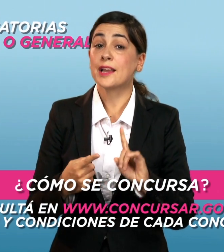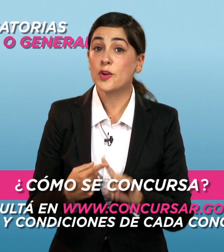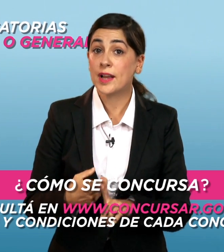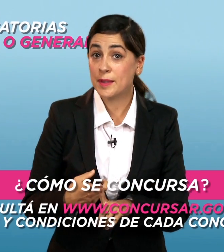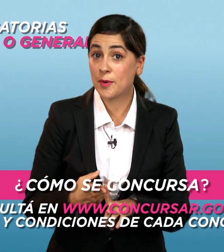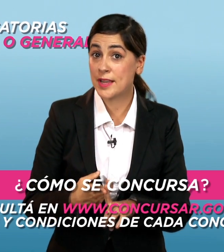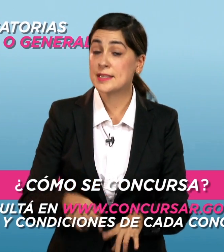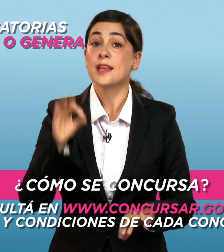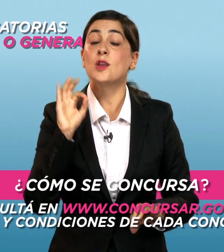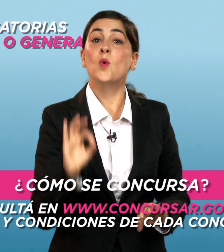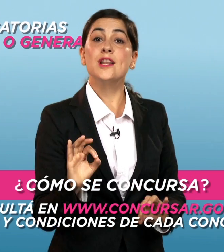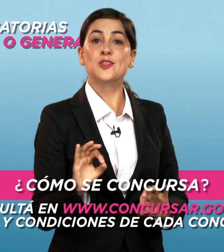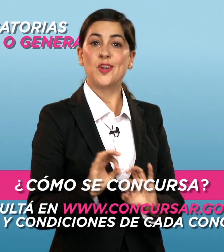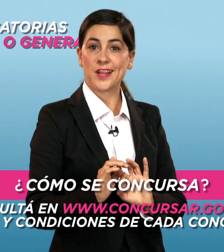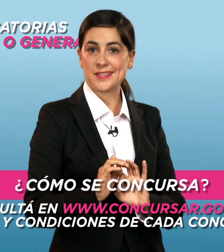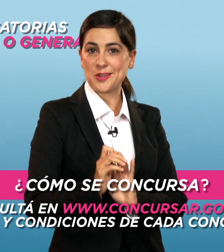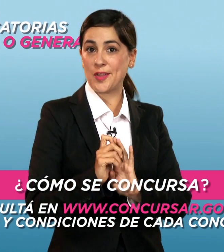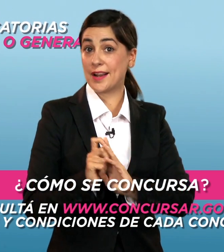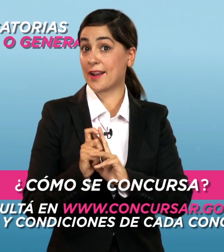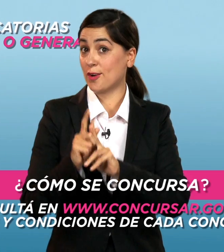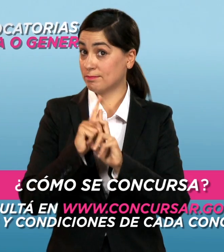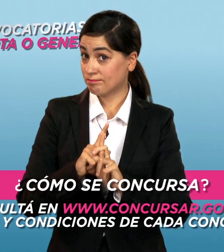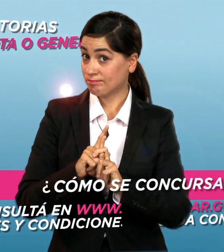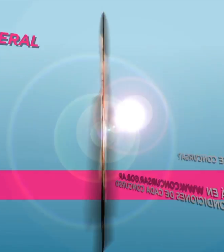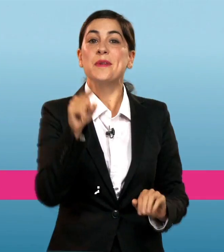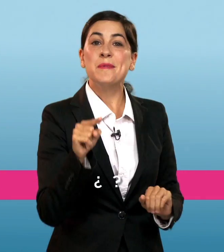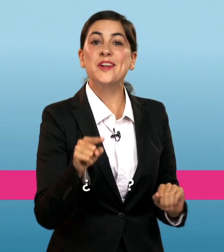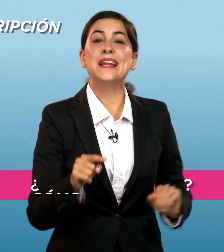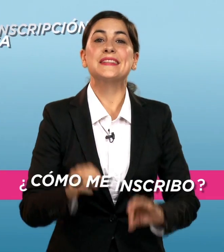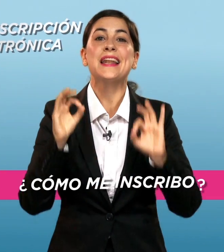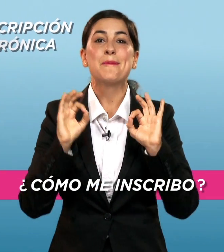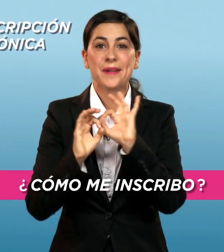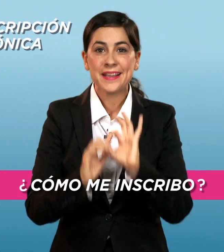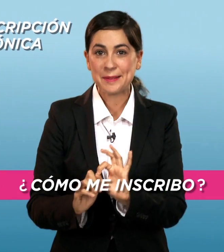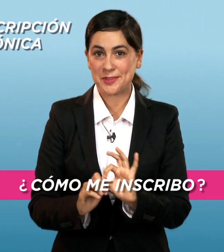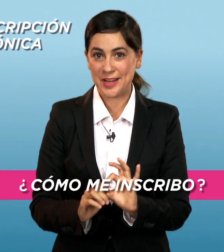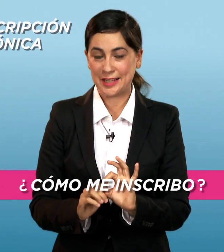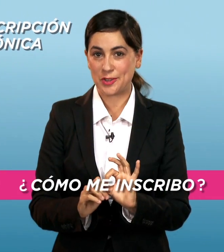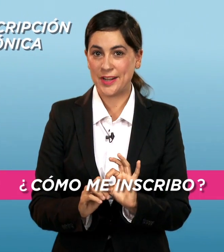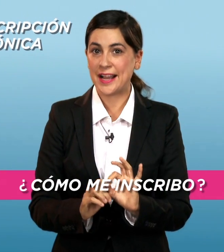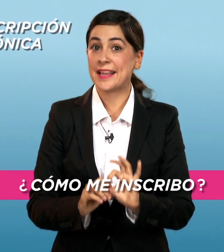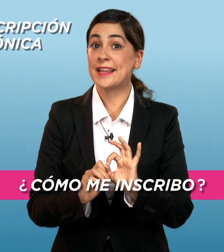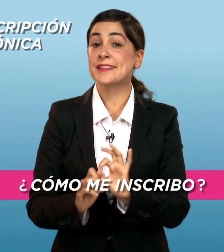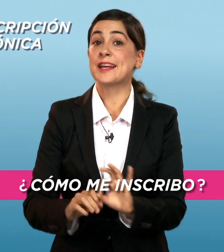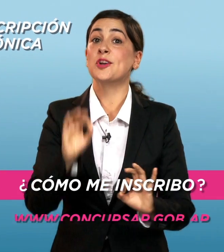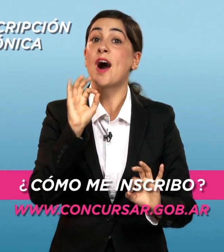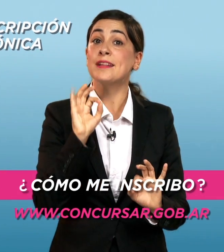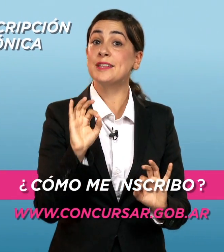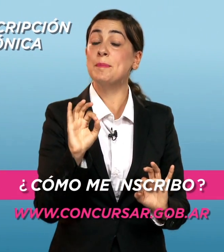qué organismo es y cuáles son los requisitos del cargo. Primero realizás la preinscripción electrónica ingresando a www